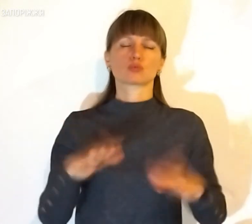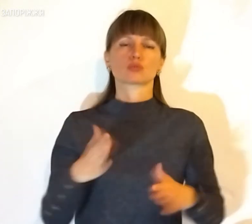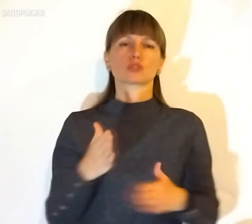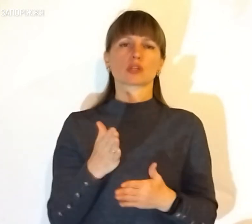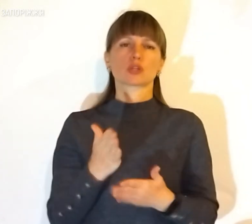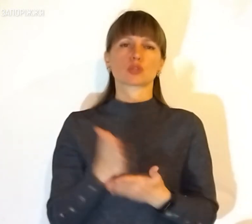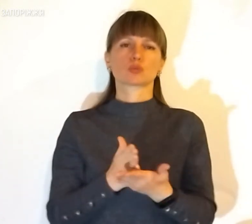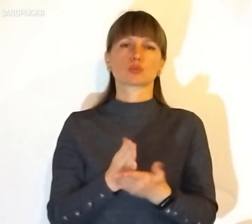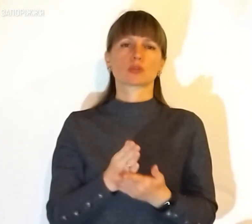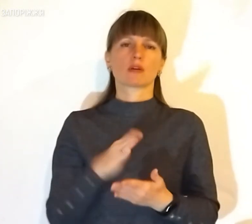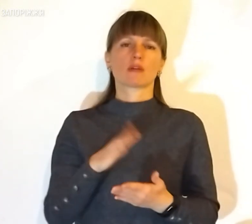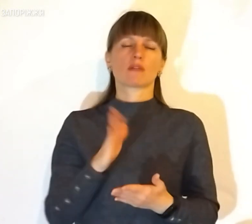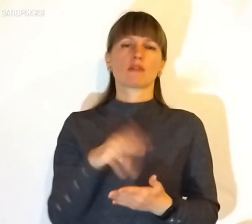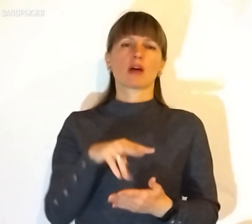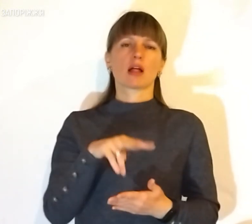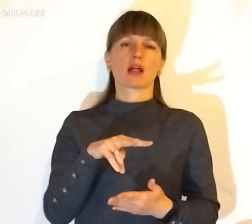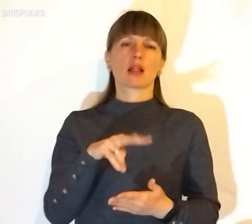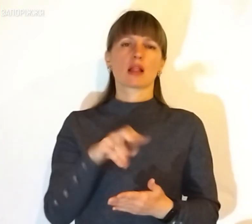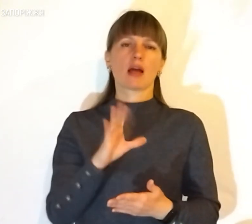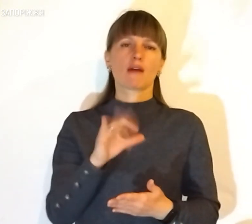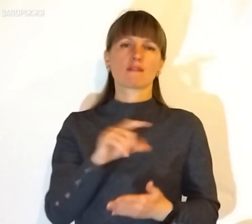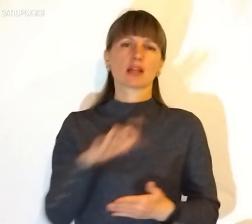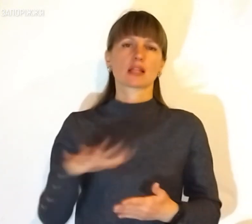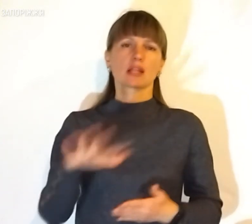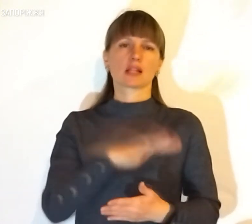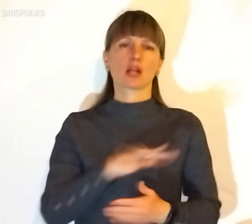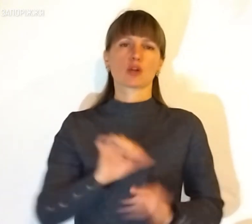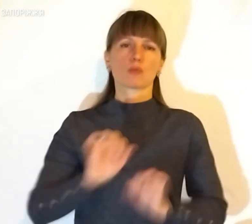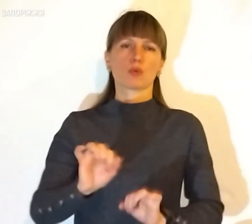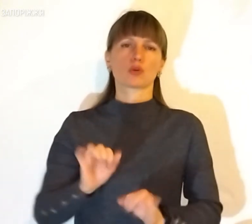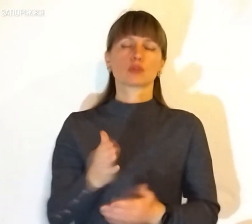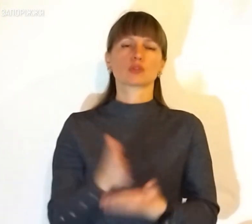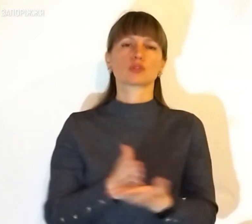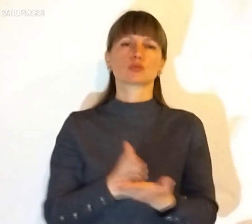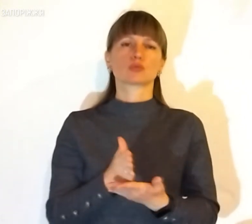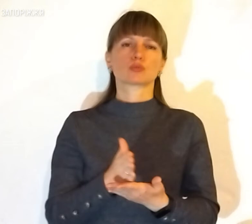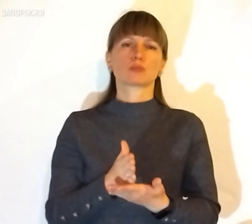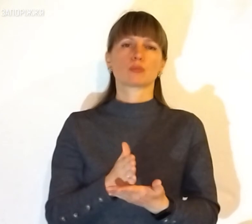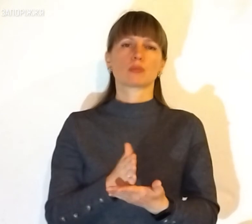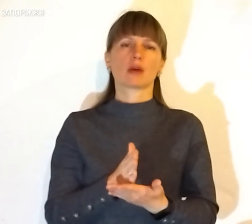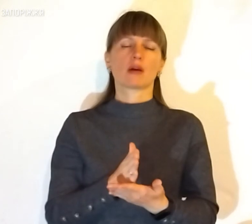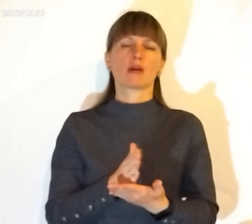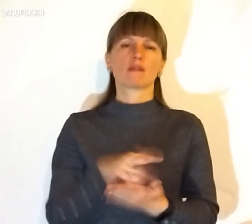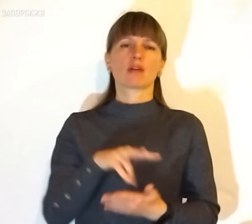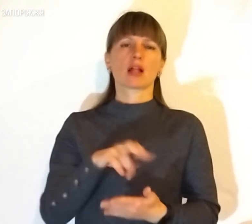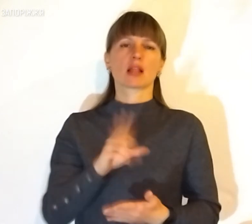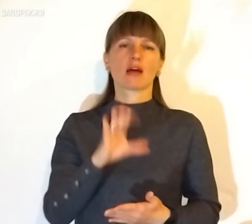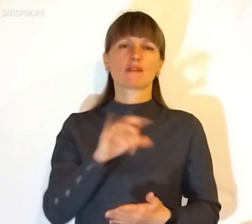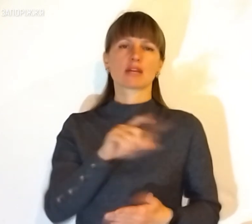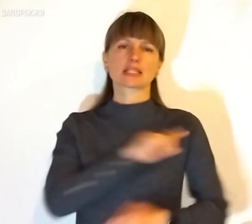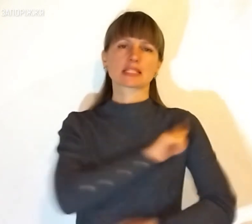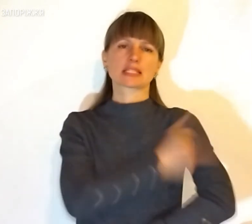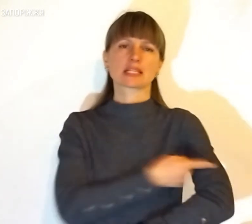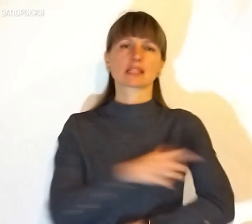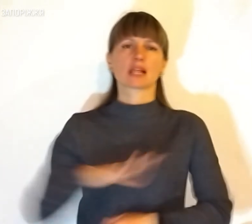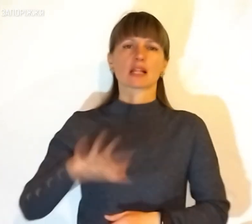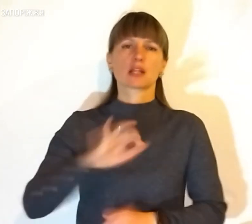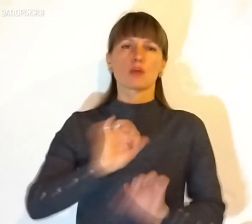служить в лавах територіальної оборони. Служба в лавах Сил територіальної оборони – це і є